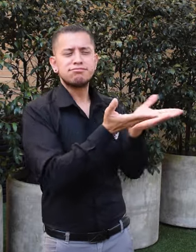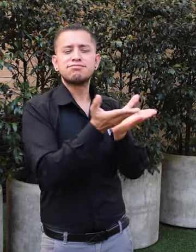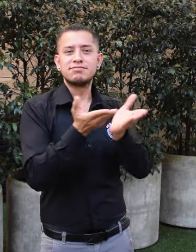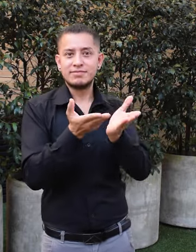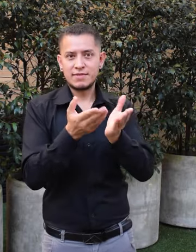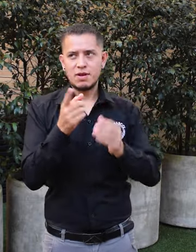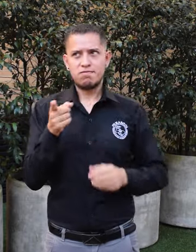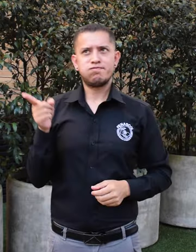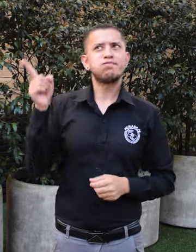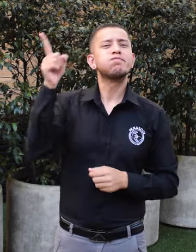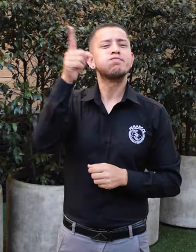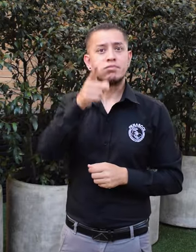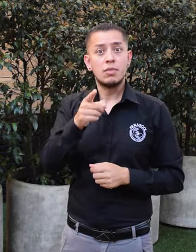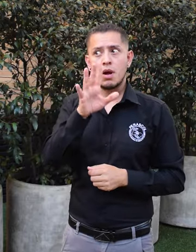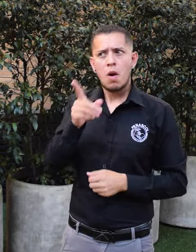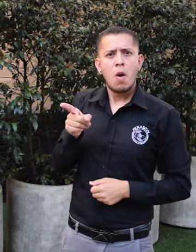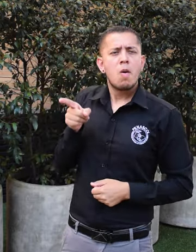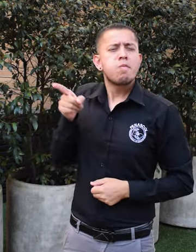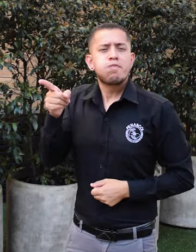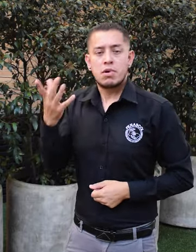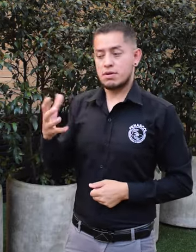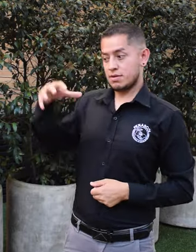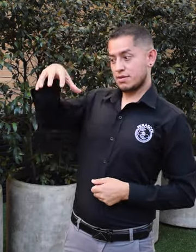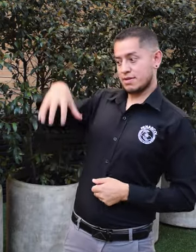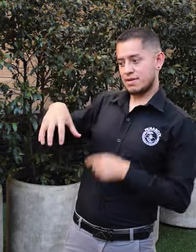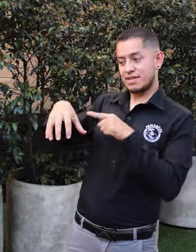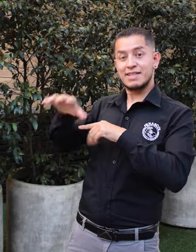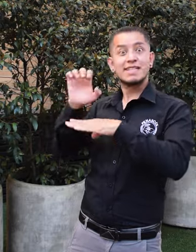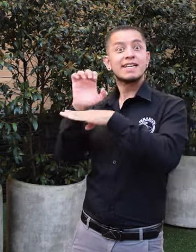Una de ellas es esta. Mira.